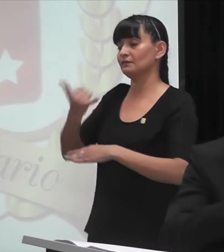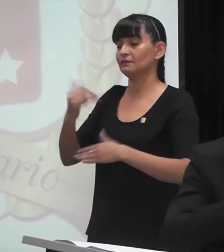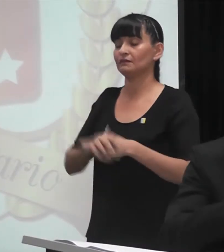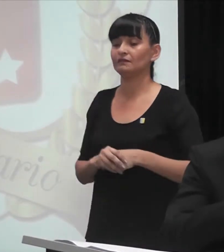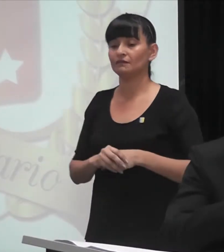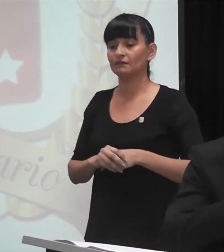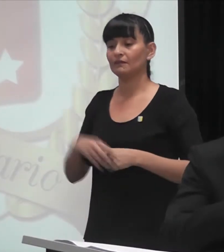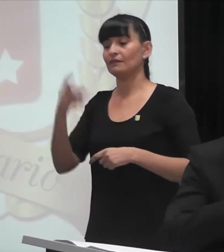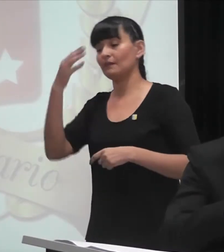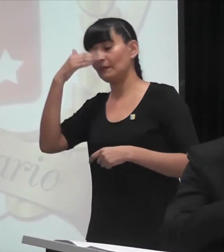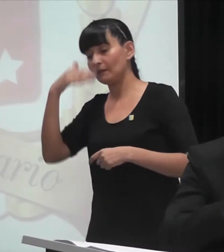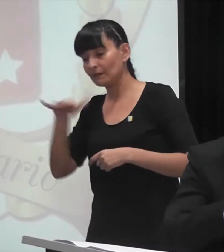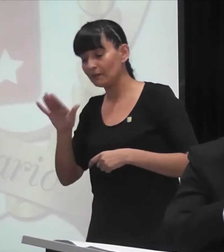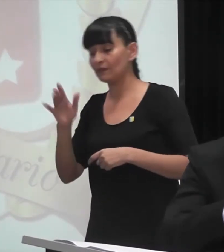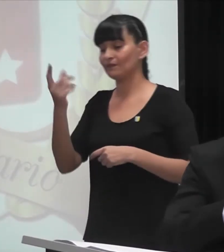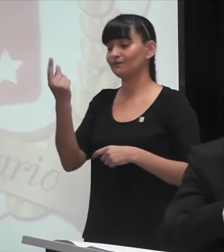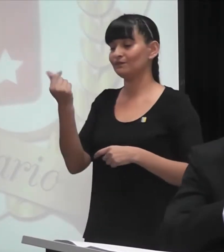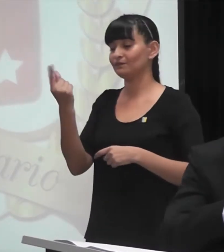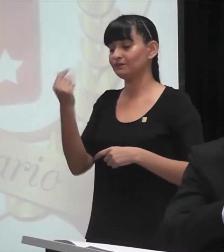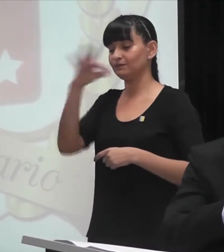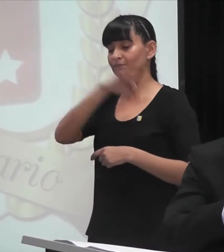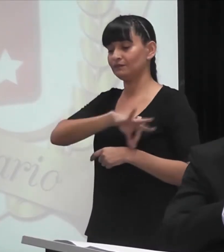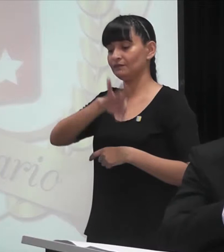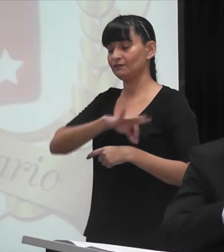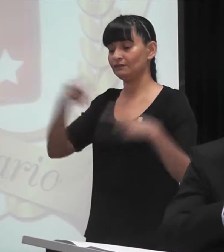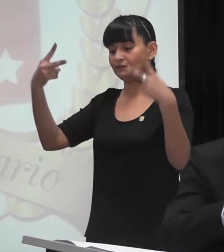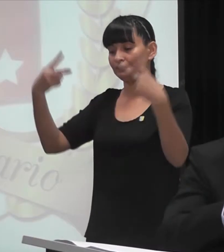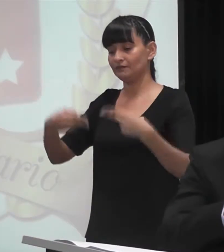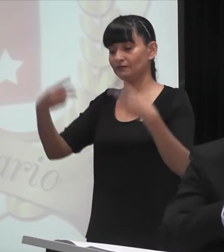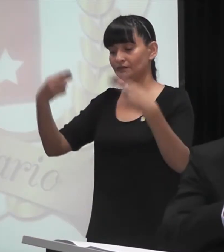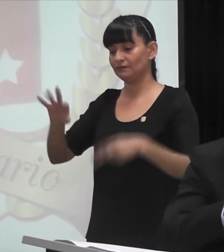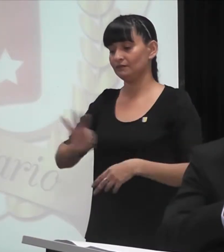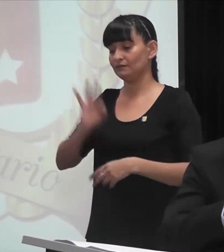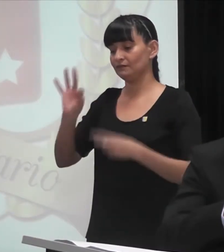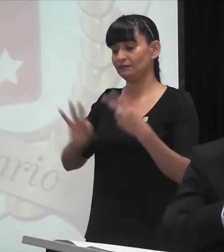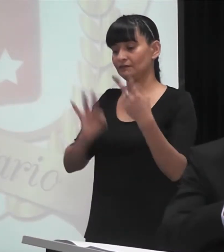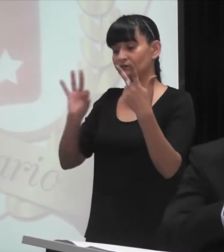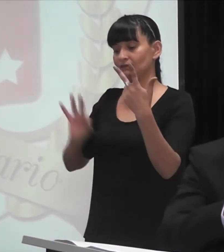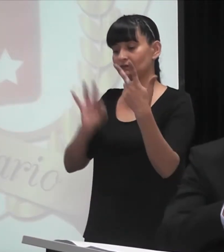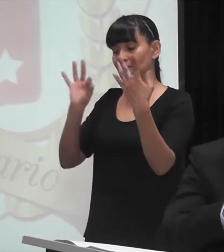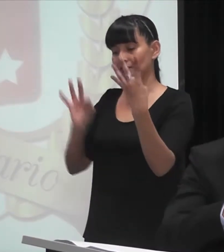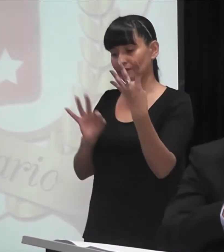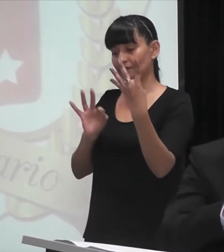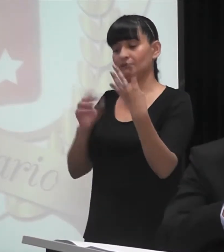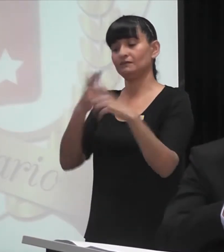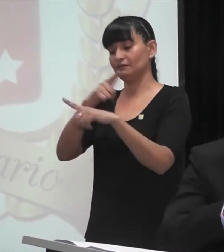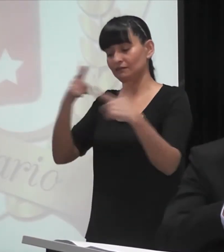por el corte del subsidio por cuatro años. También estuvimos involucrados